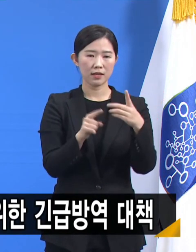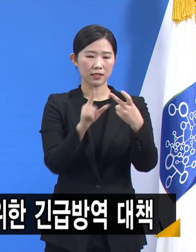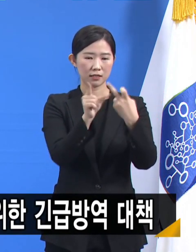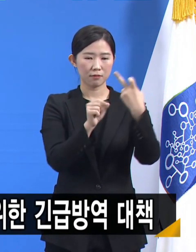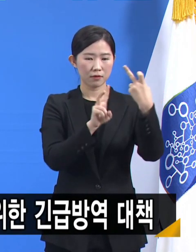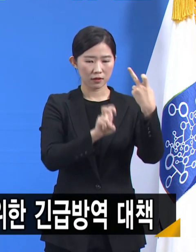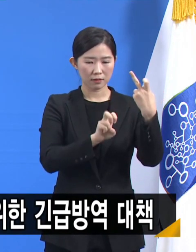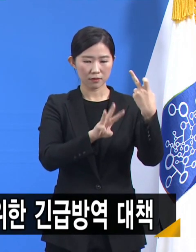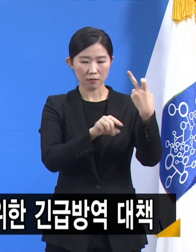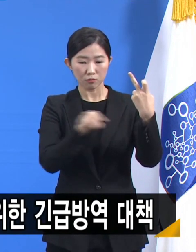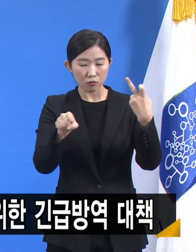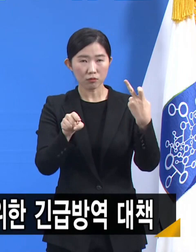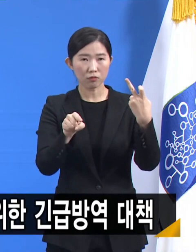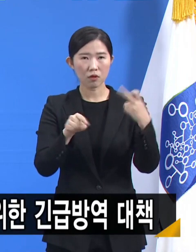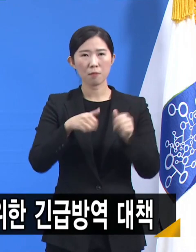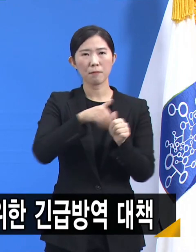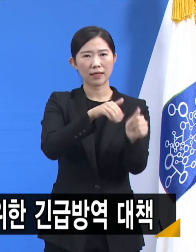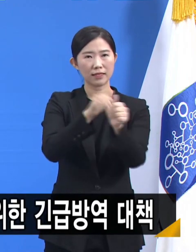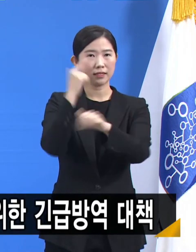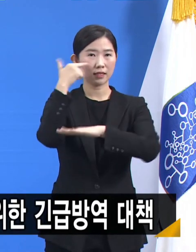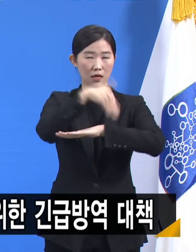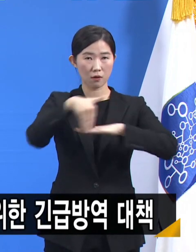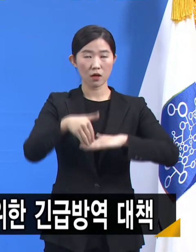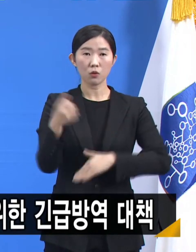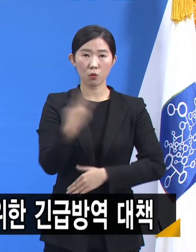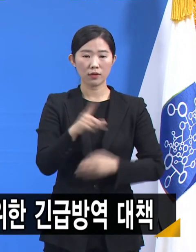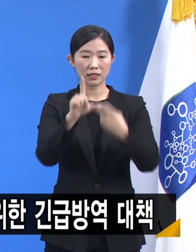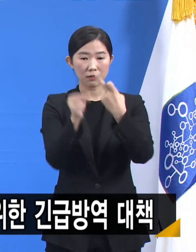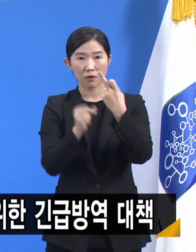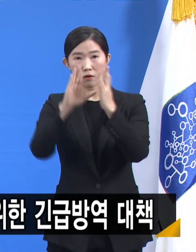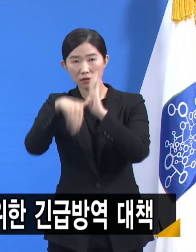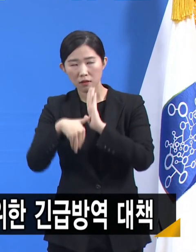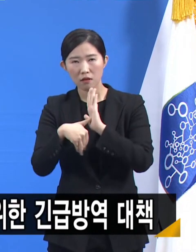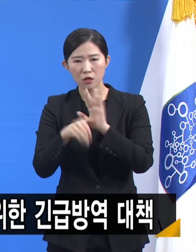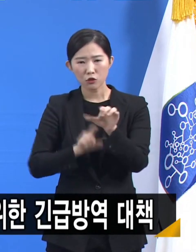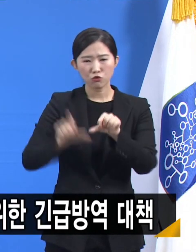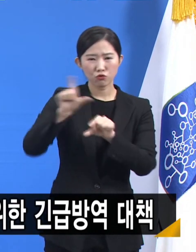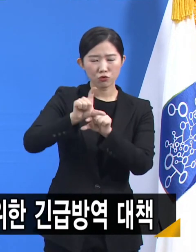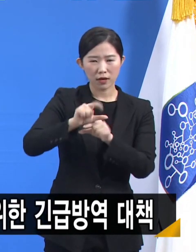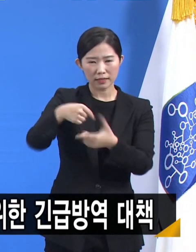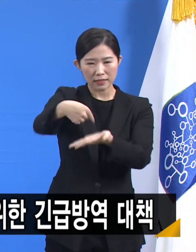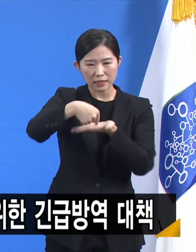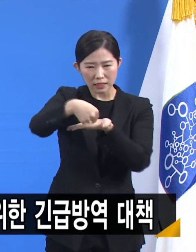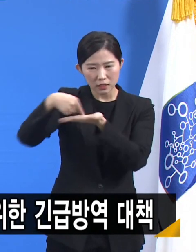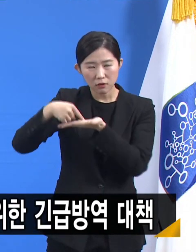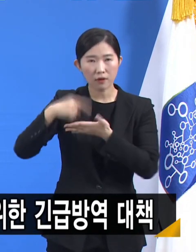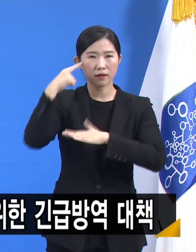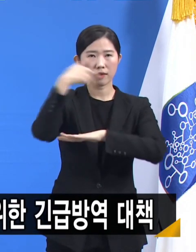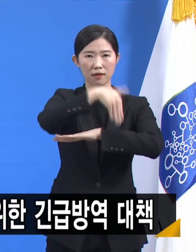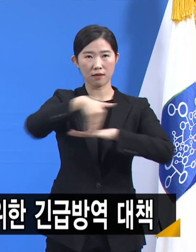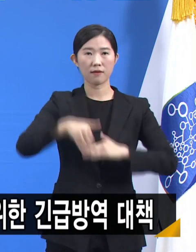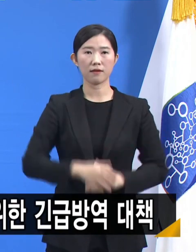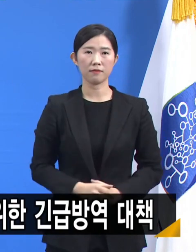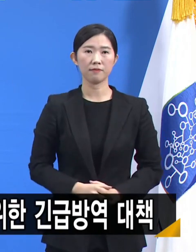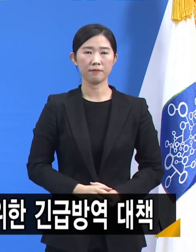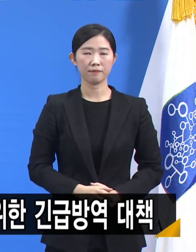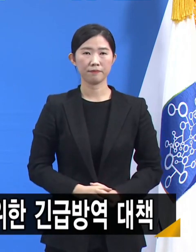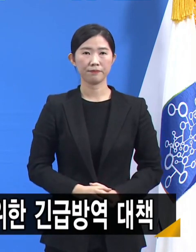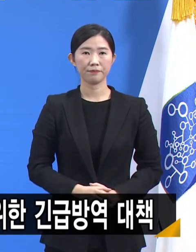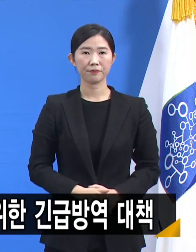현장에 배치되고 12월 중에 추가 인력을 발굴해 나갈 것입니다. 물론